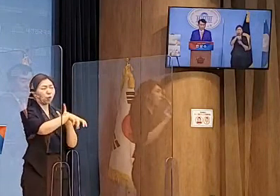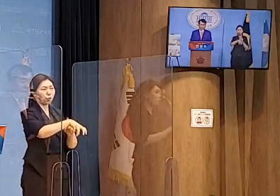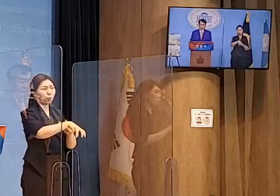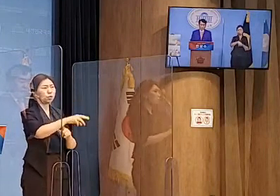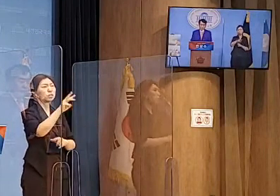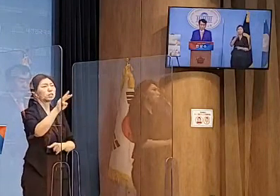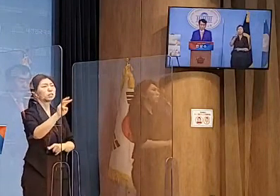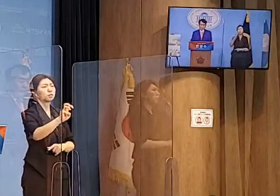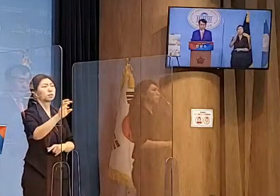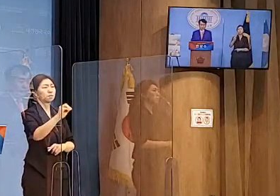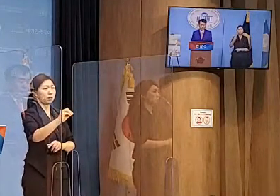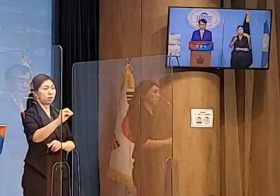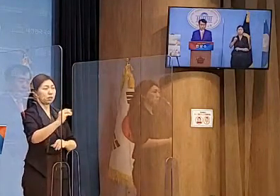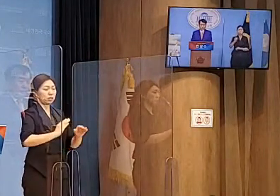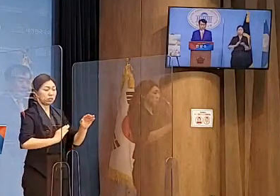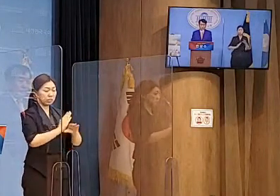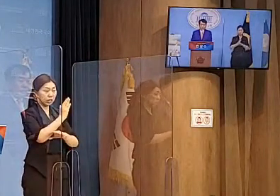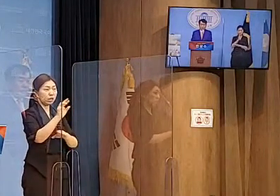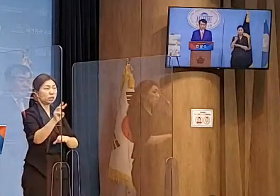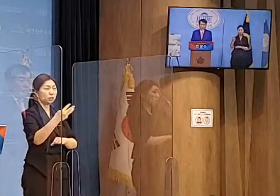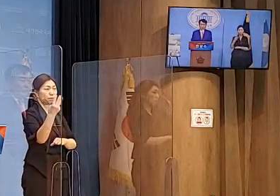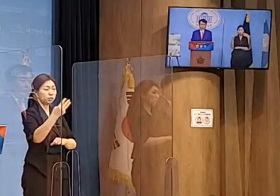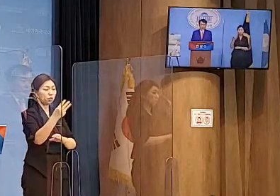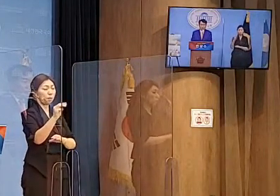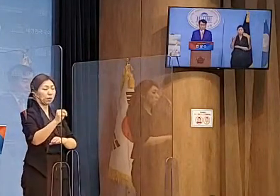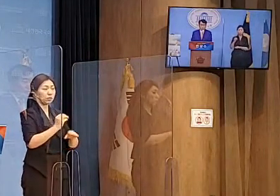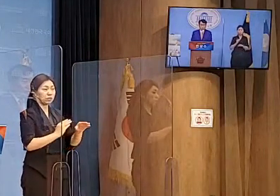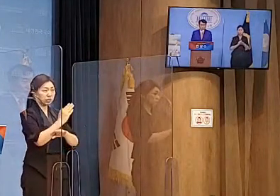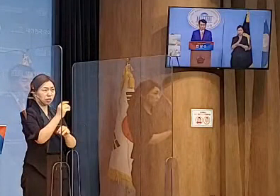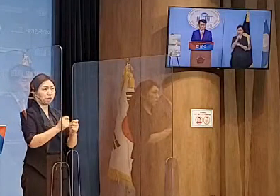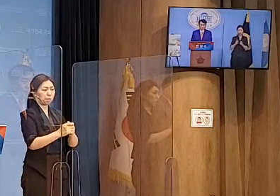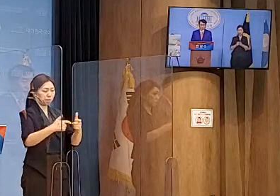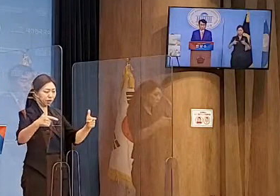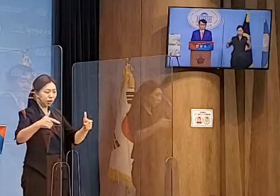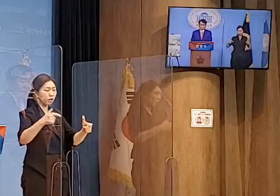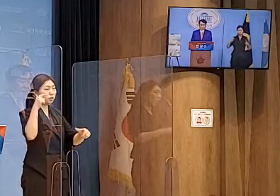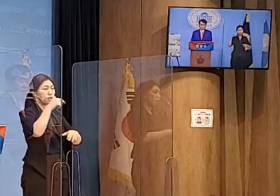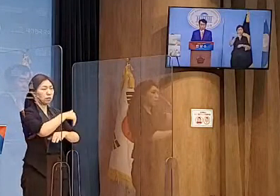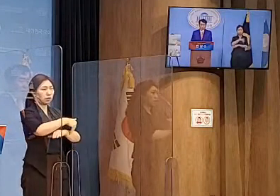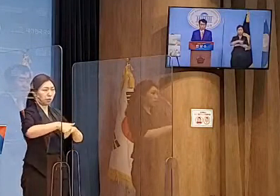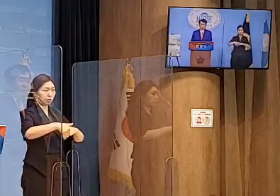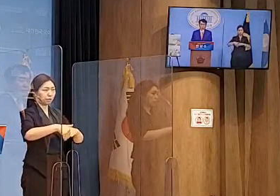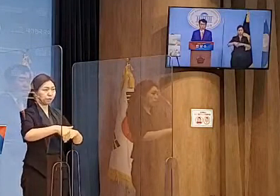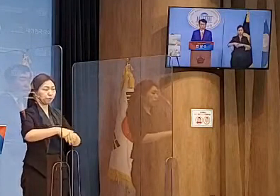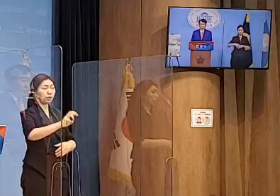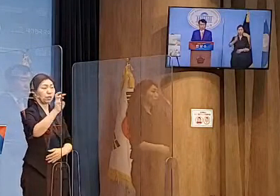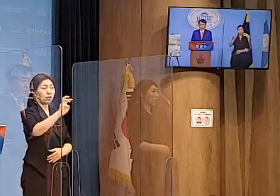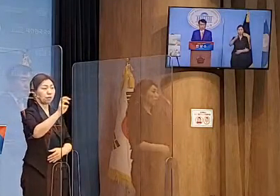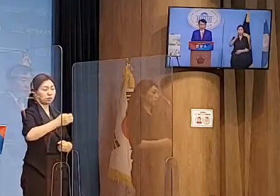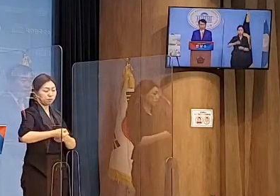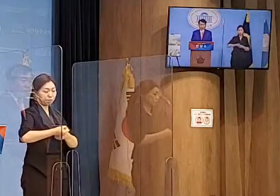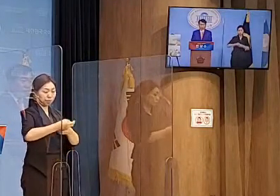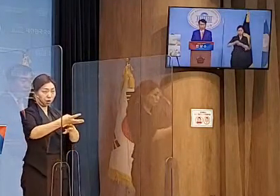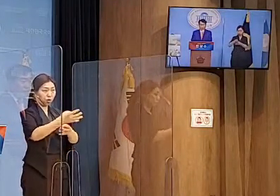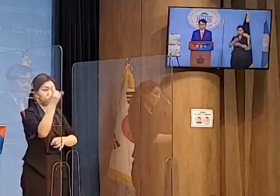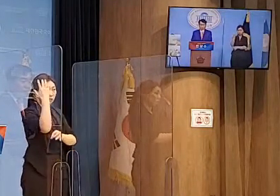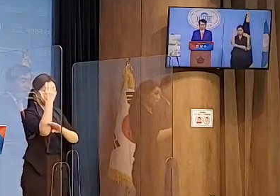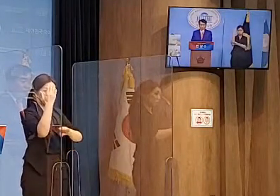그리고 30평 기준 1억 5천짜리 주택